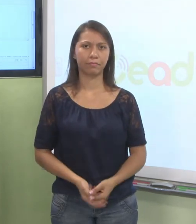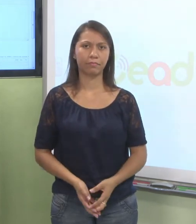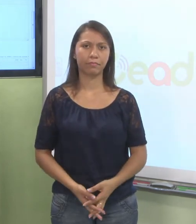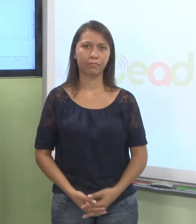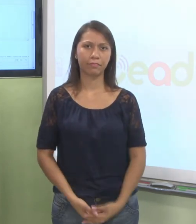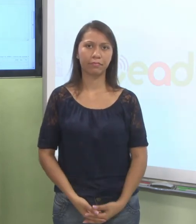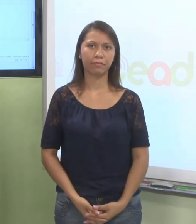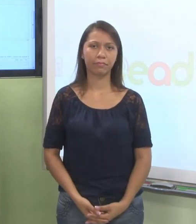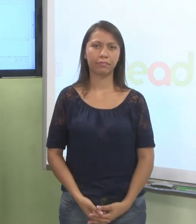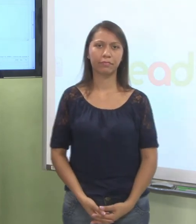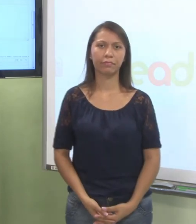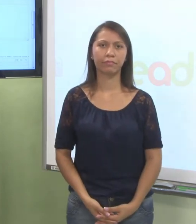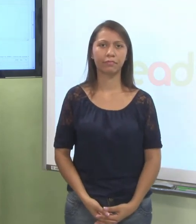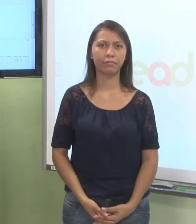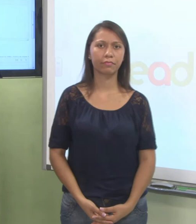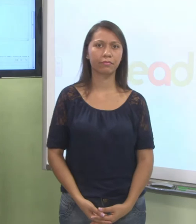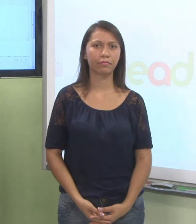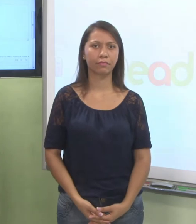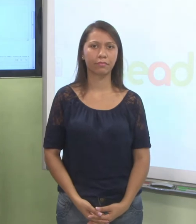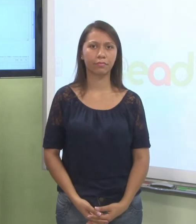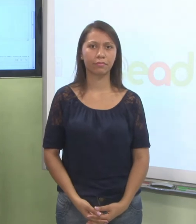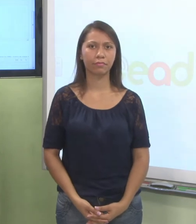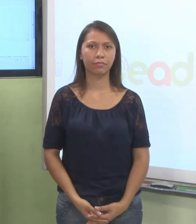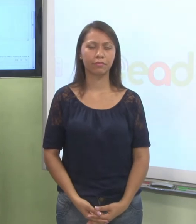gostando muito de fazer este curso.